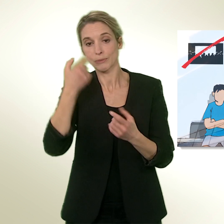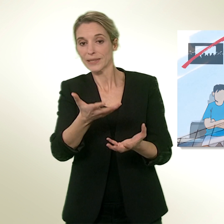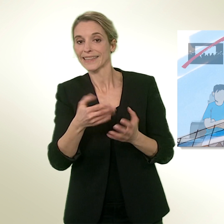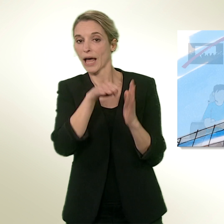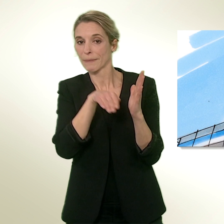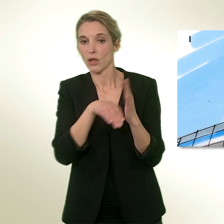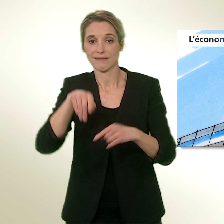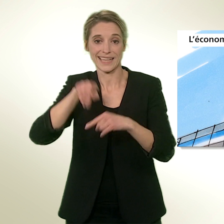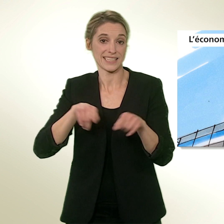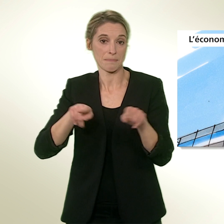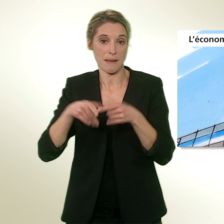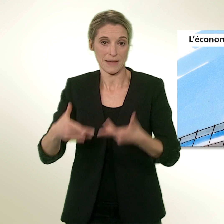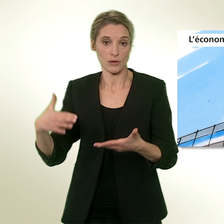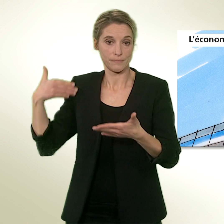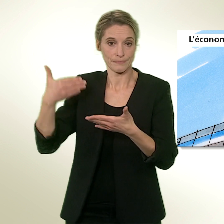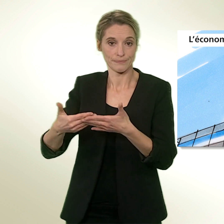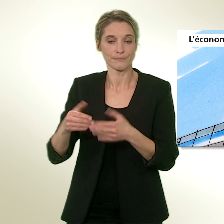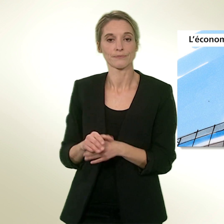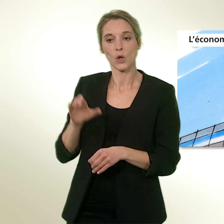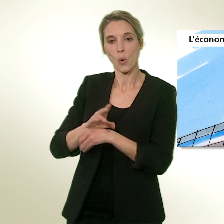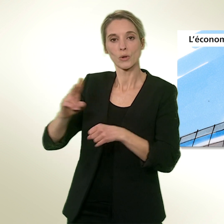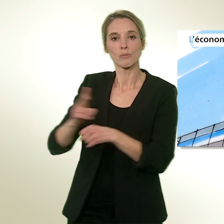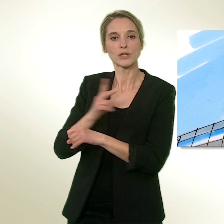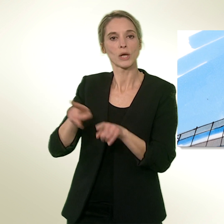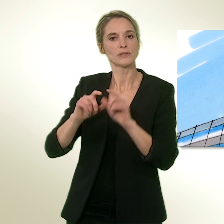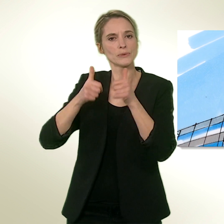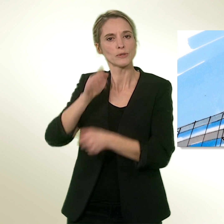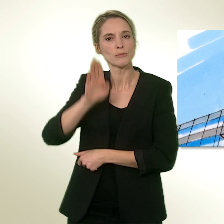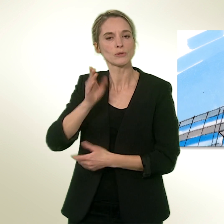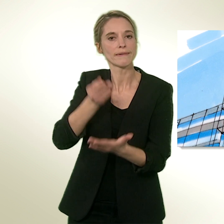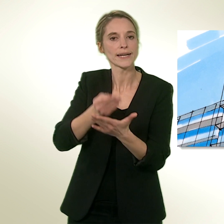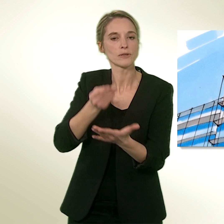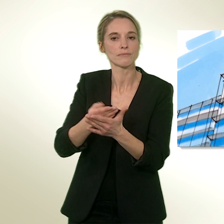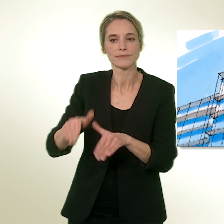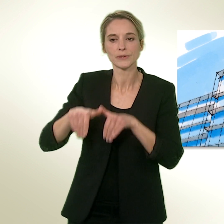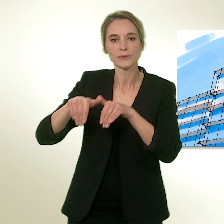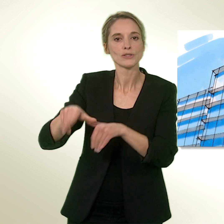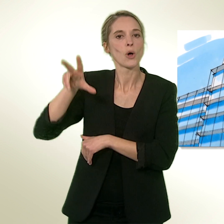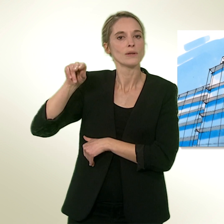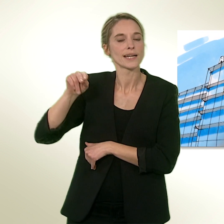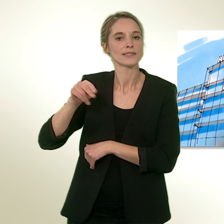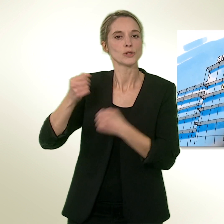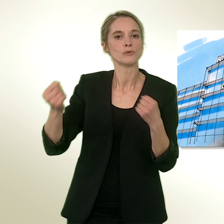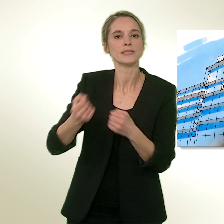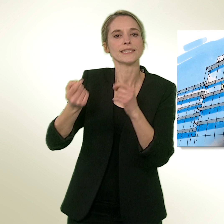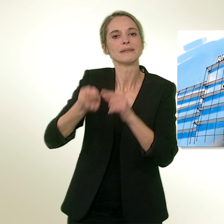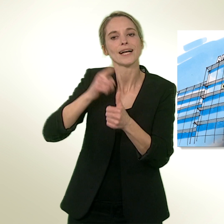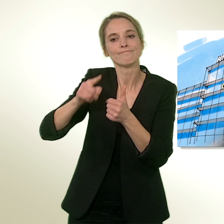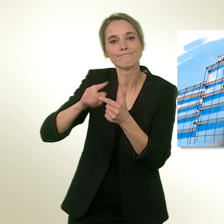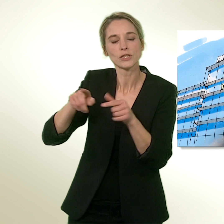Le contre-projet tient compte des besoins de l'économie. Il continue d'autoriser certaines formes de publicité ainsi que le parrainage de